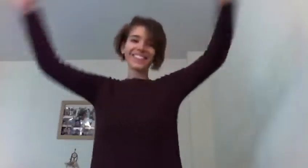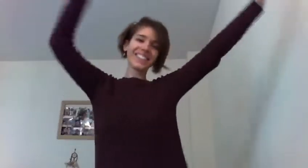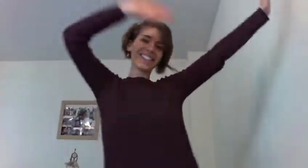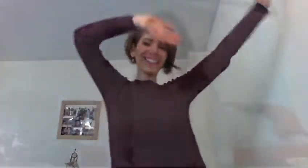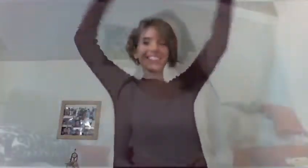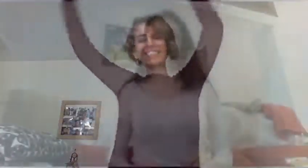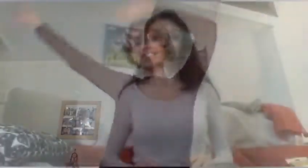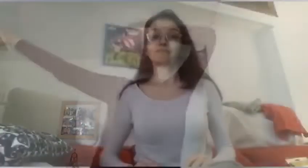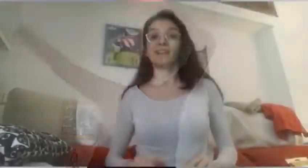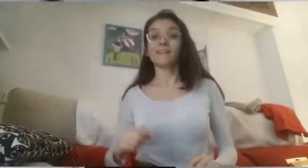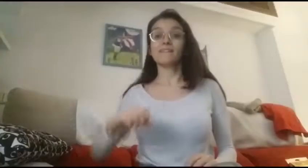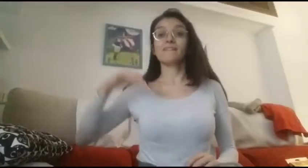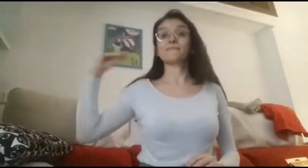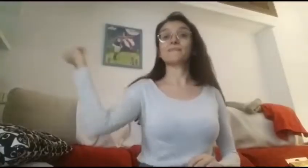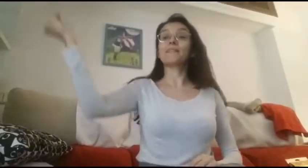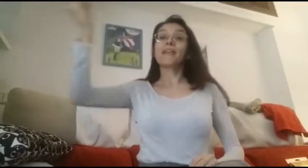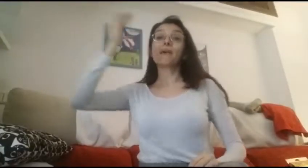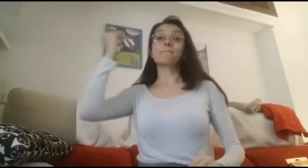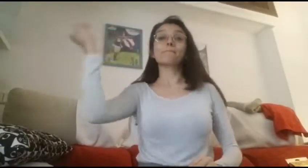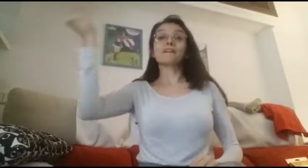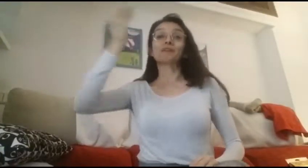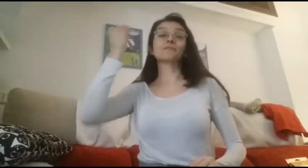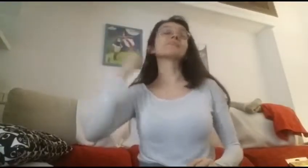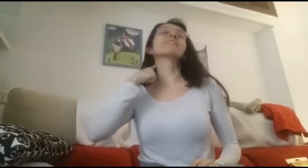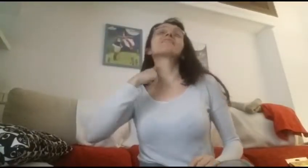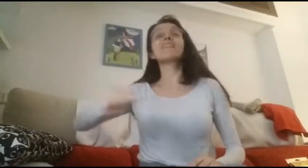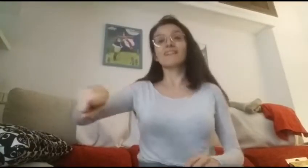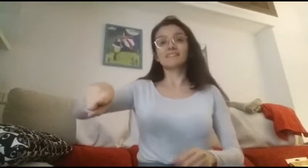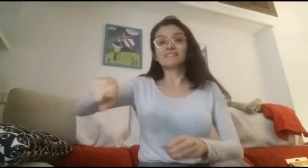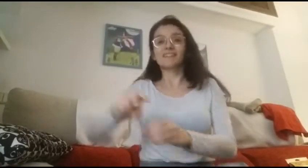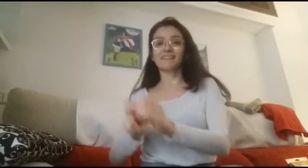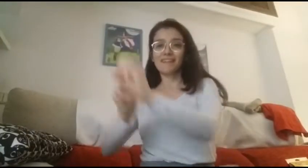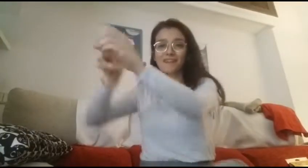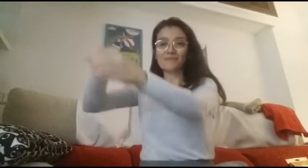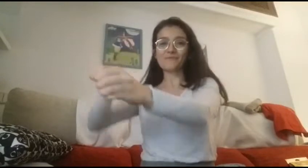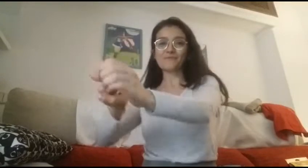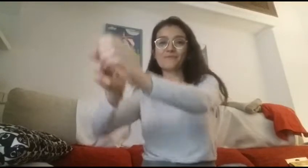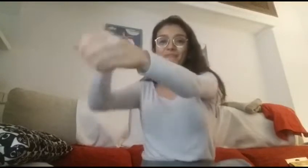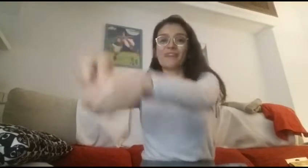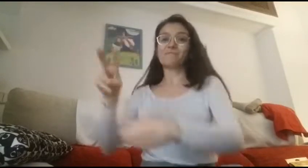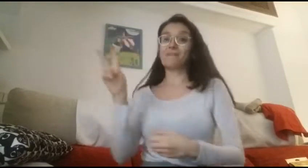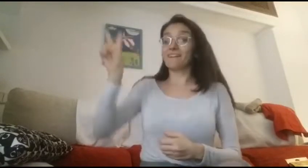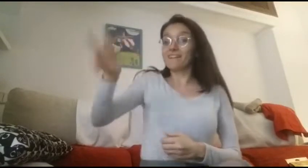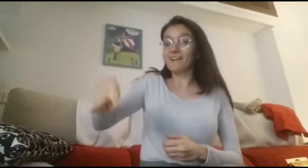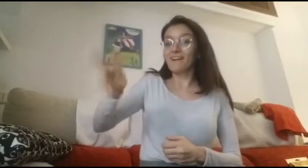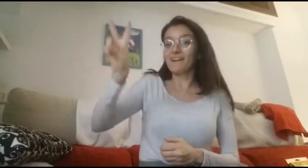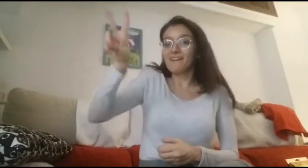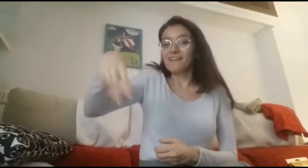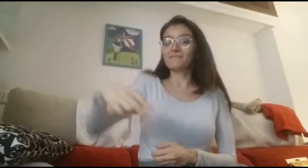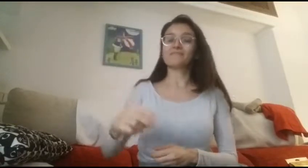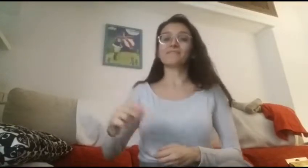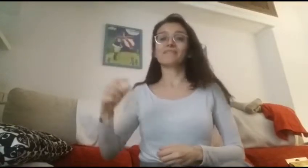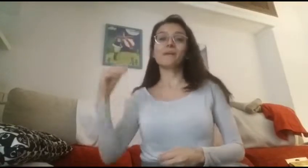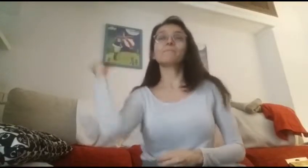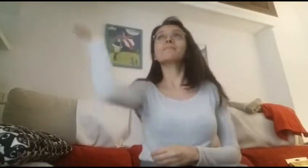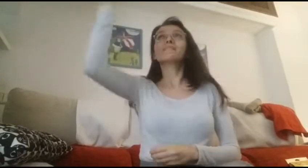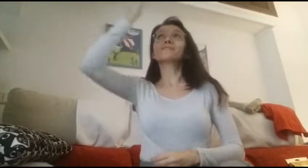El mejor perderse que nunca embarcar Mejor